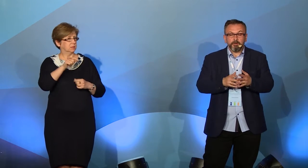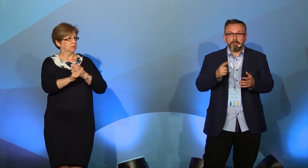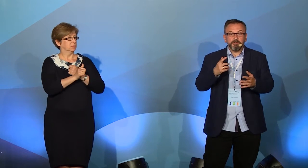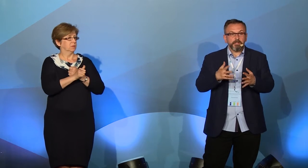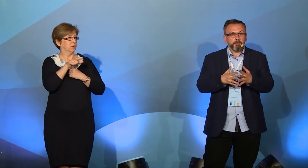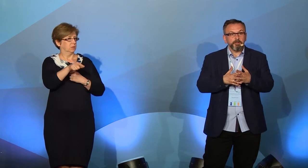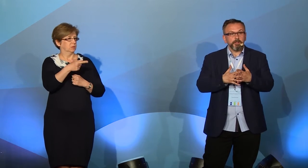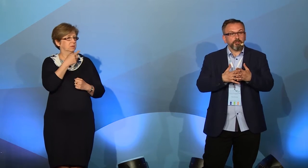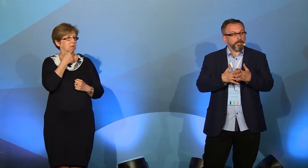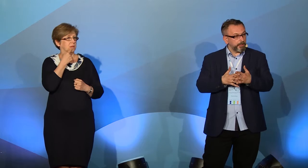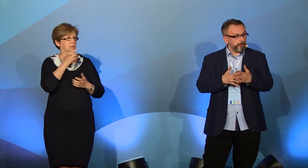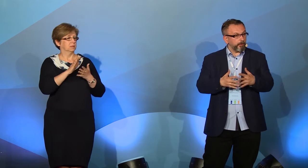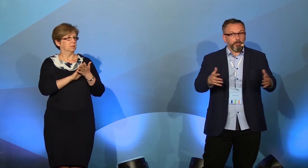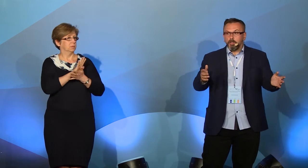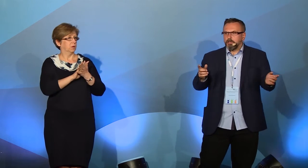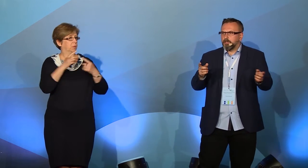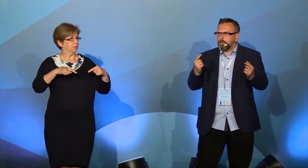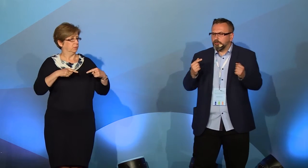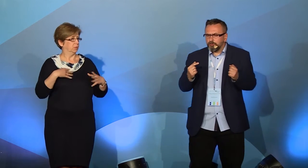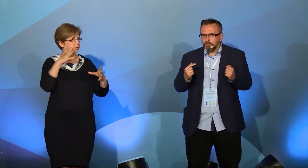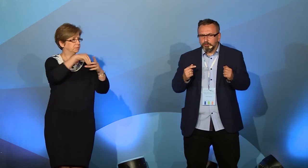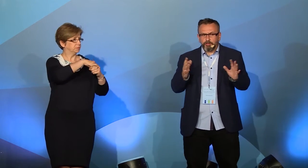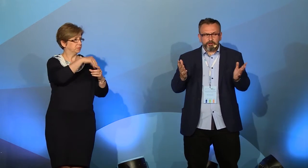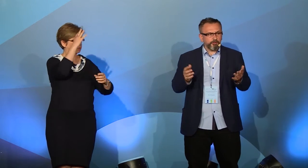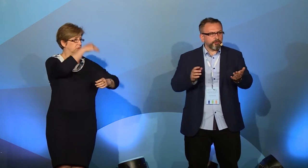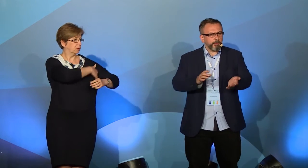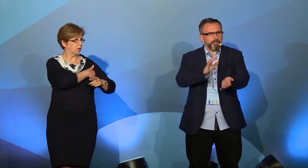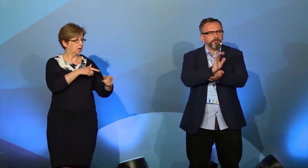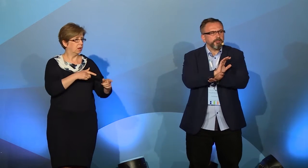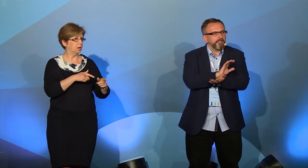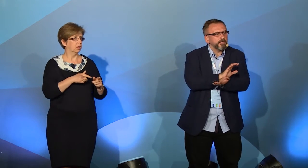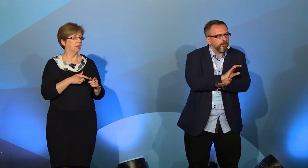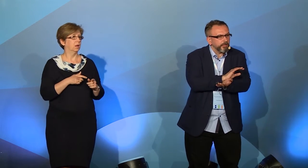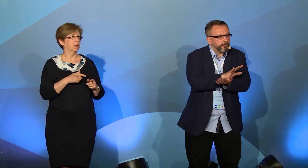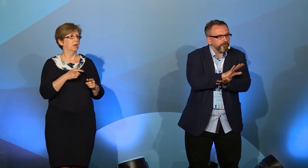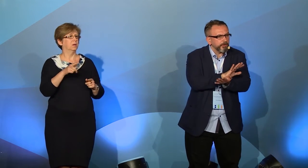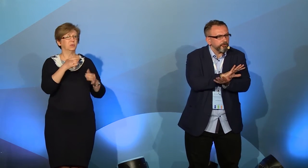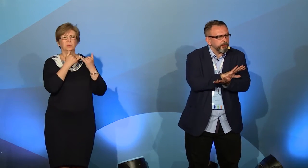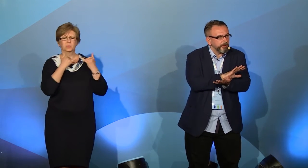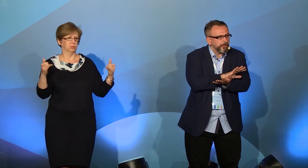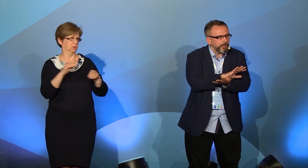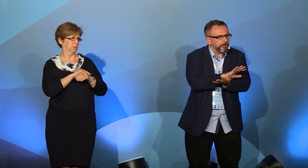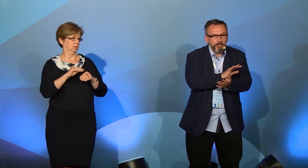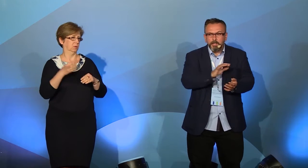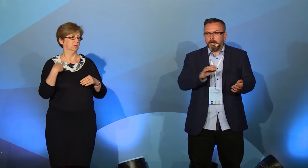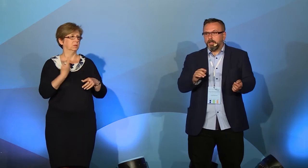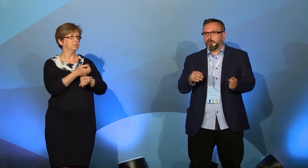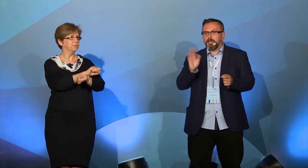migowego w szkołach nie było, do dziś żyją ludzie na świecie, którzy pamiętają wiązanie rąk na przykład, żeby nie migano, głuchych